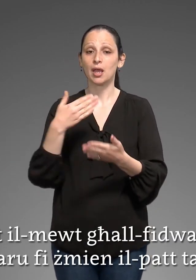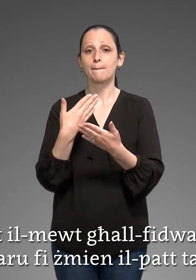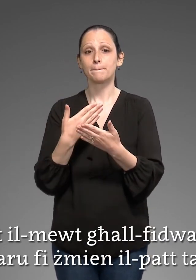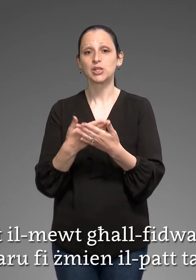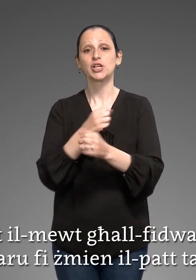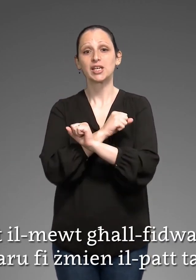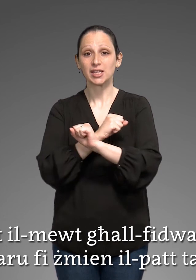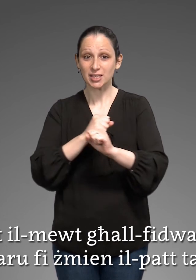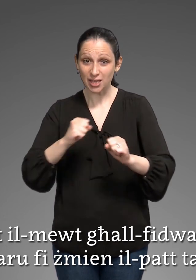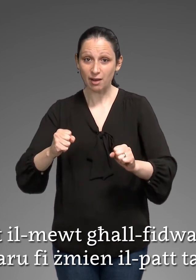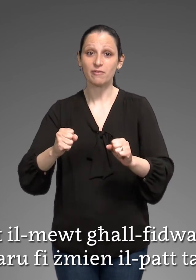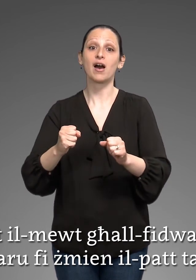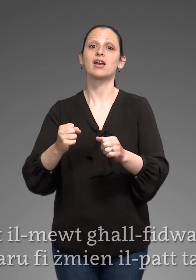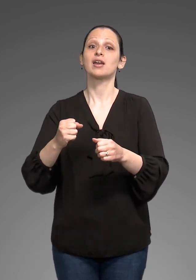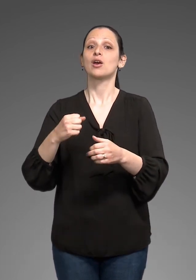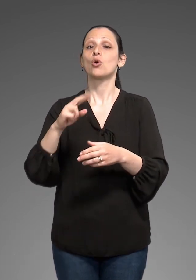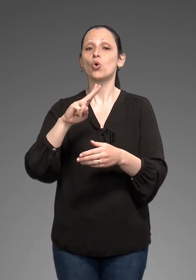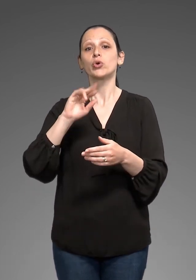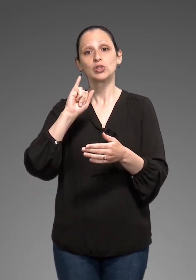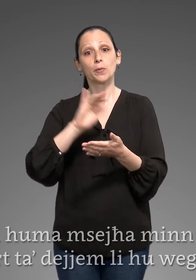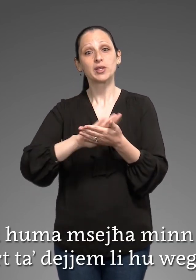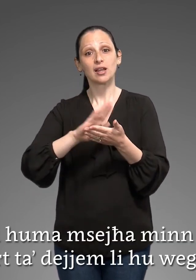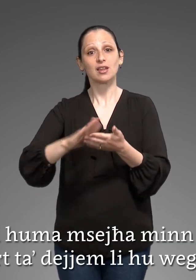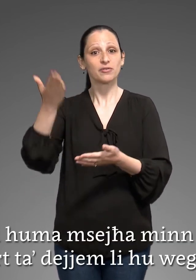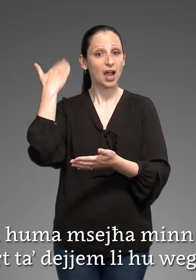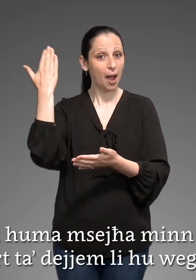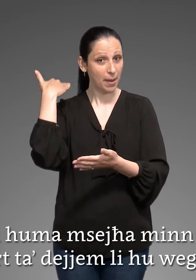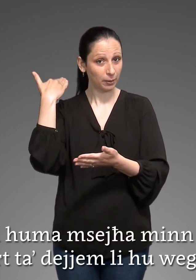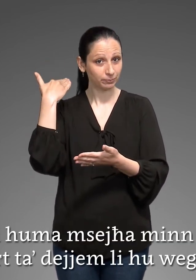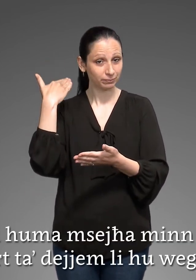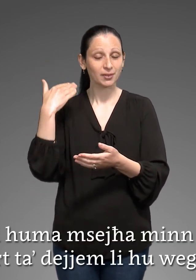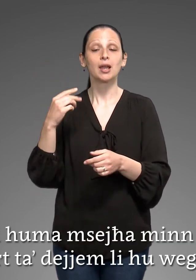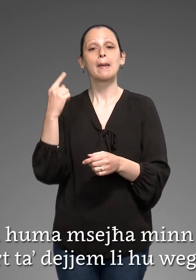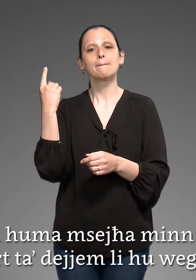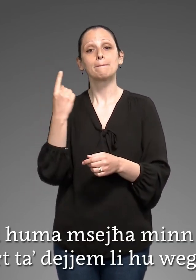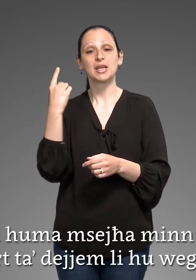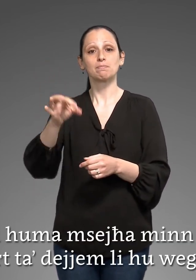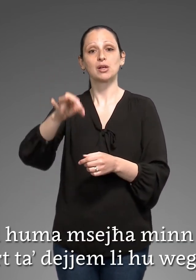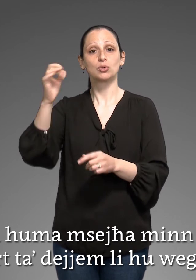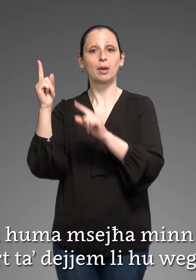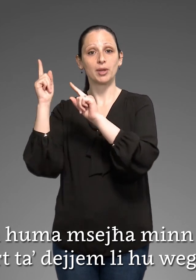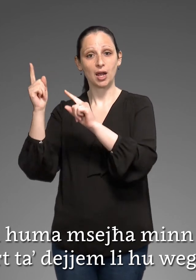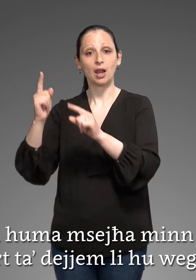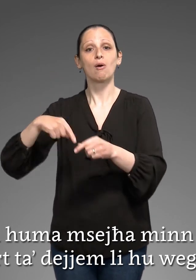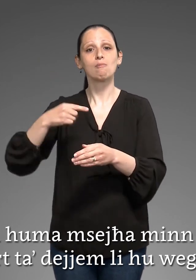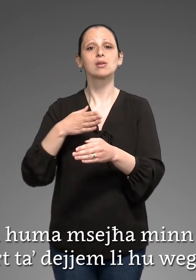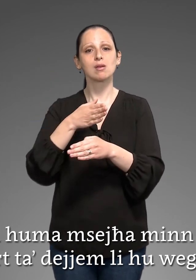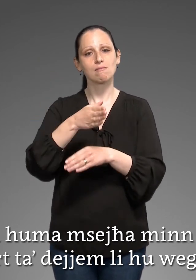saru Fizzmin il-pat ta'qabel Daq li u mam sayħa min-alla Jixblu l-wirt ta' dejjem Li u